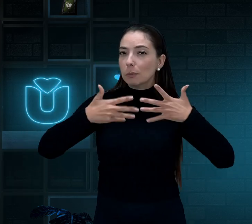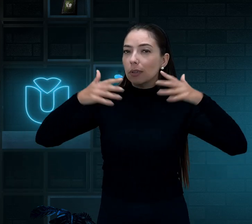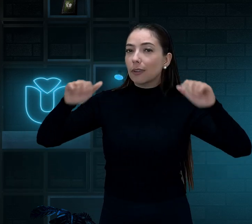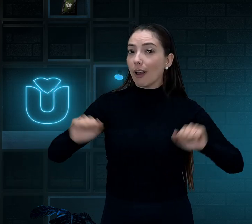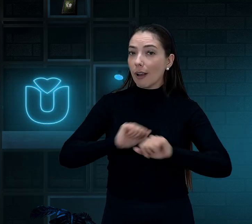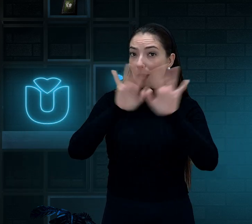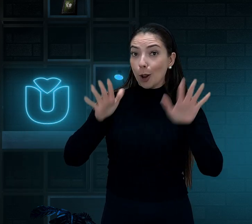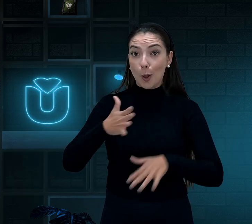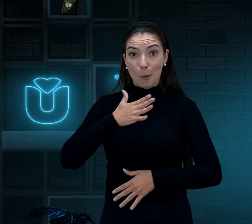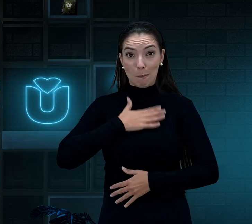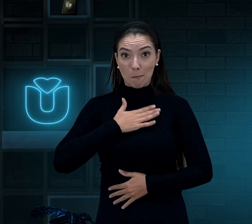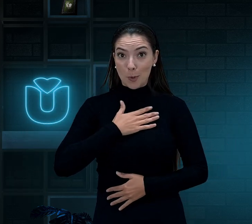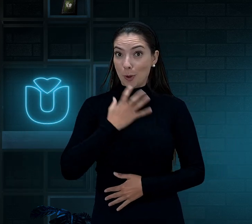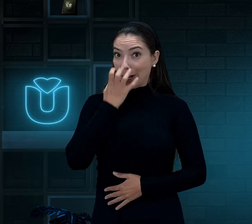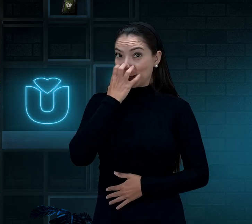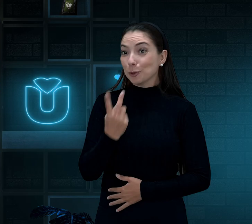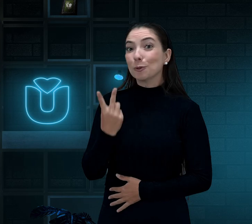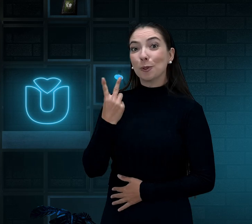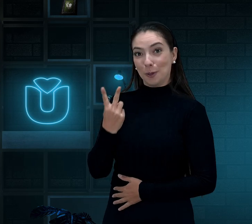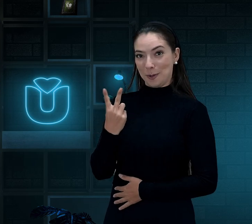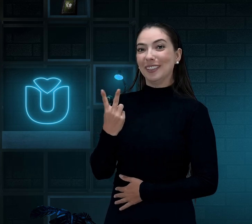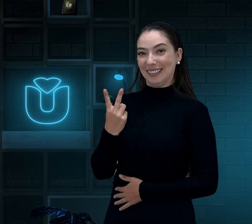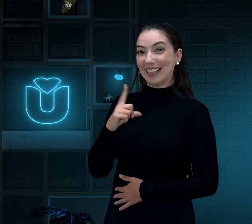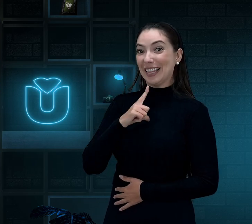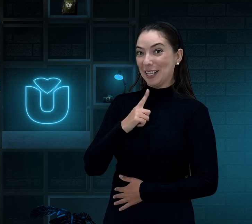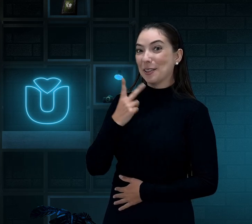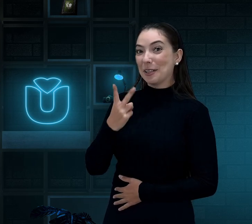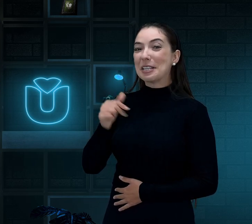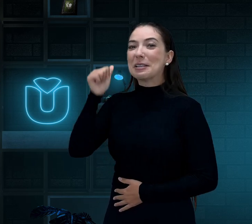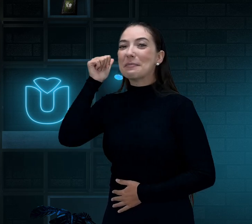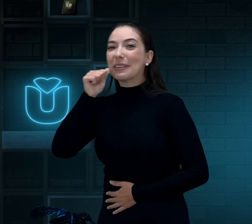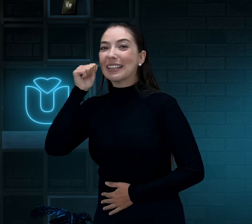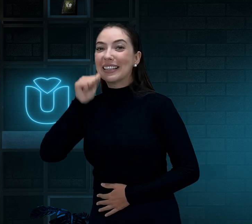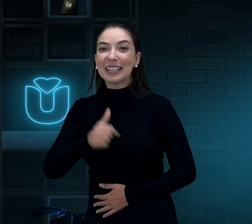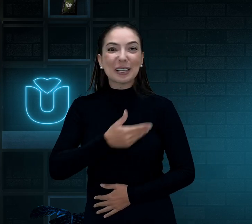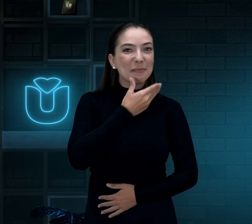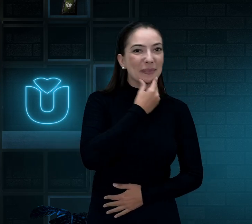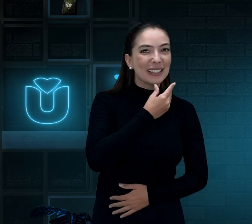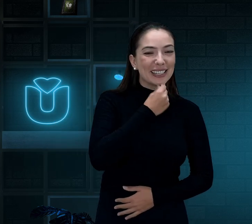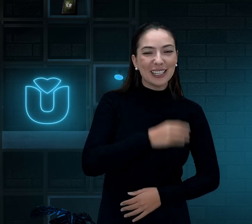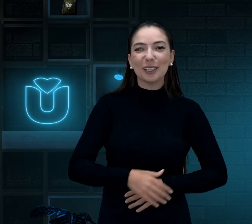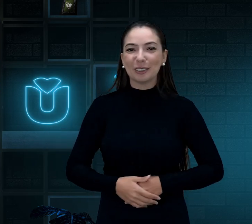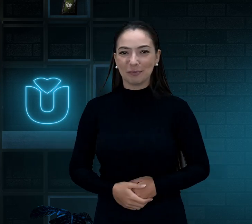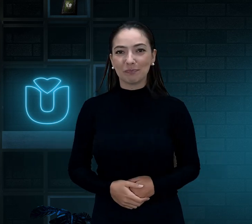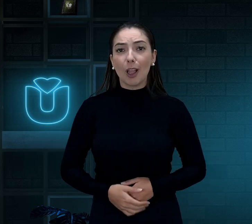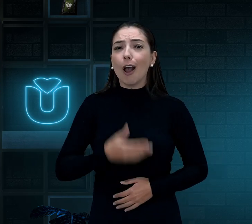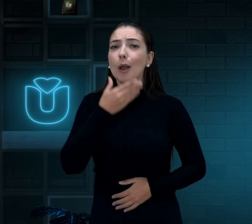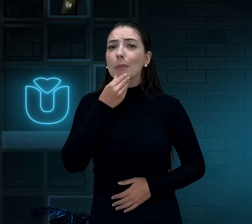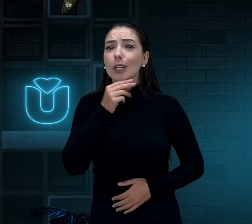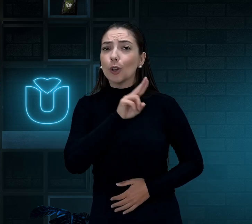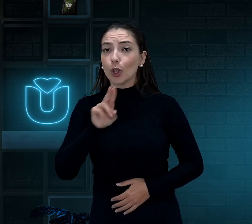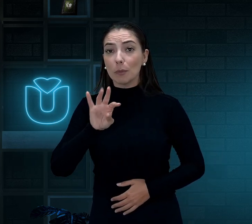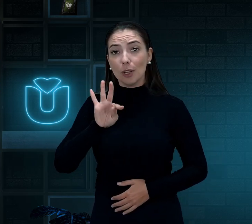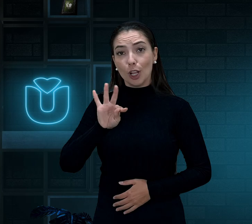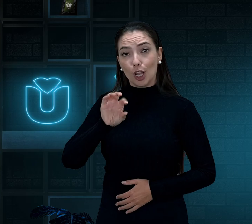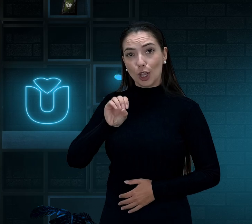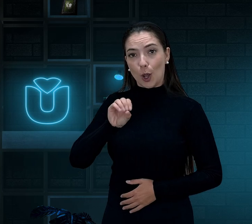claramente para vocês porque eu tenho dois cachorros. Uma cachorrinha e um cachorro. O nome do meu cachorro é